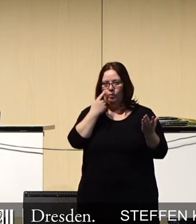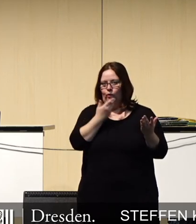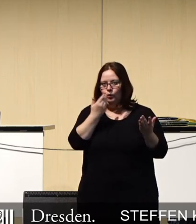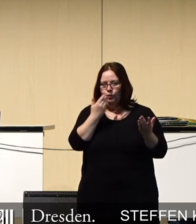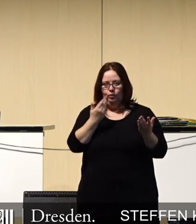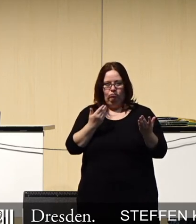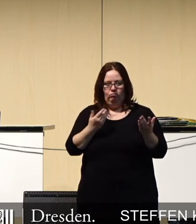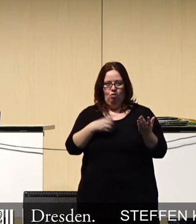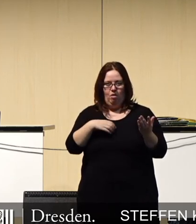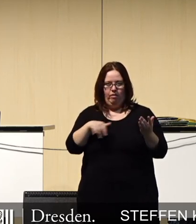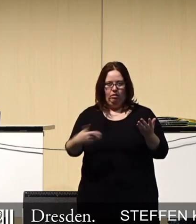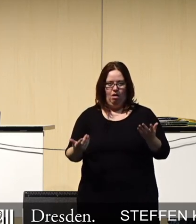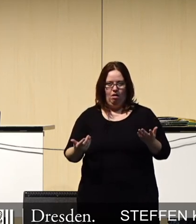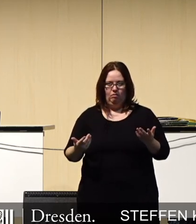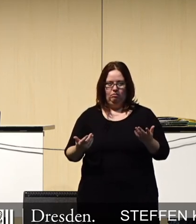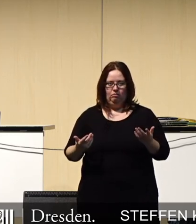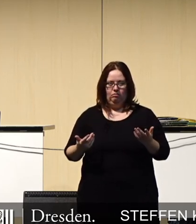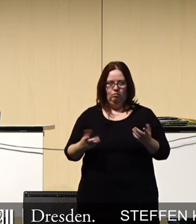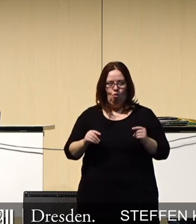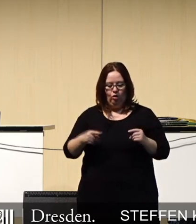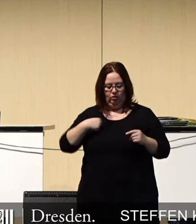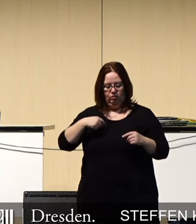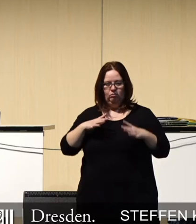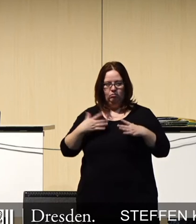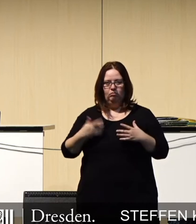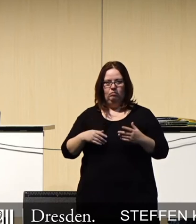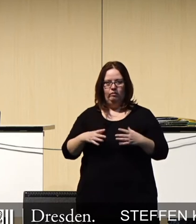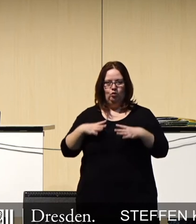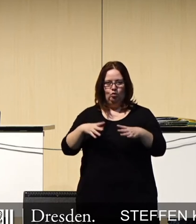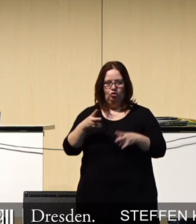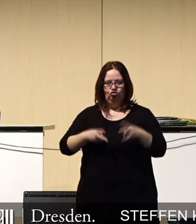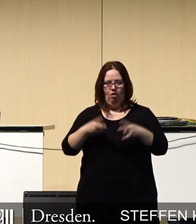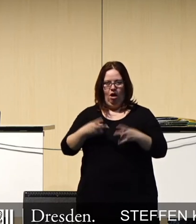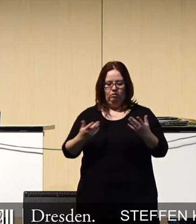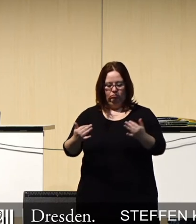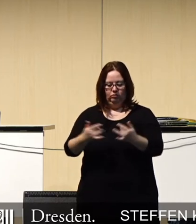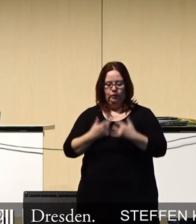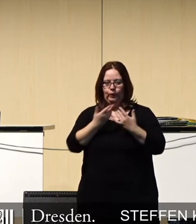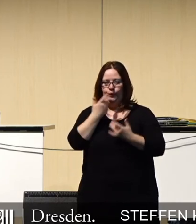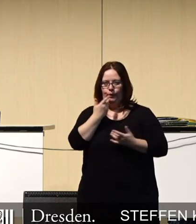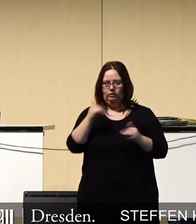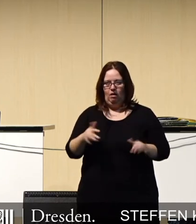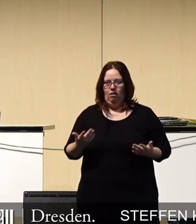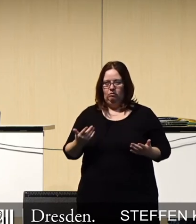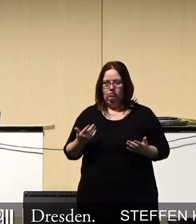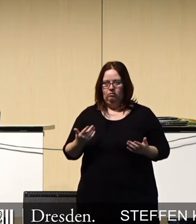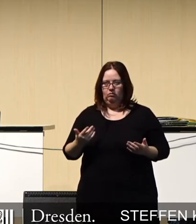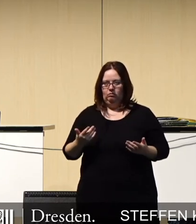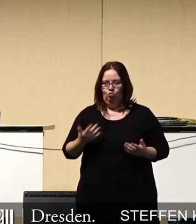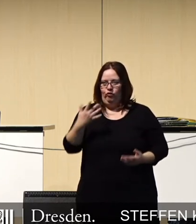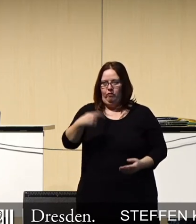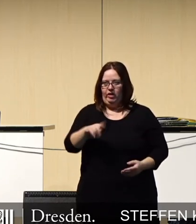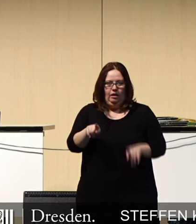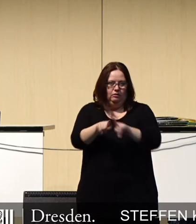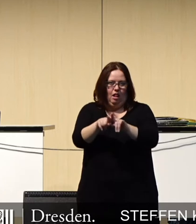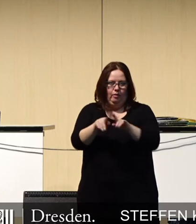bestätigten Belege dafür, dass es eine schädigende Wirkung des Mobilfunks auf den Menschen mit 5G